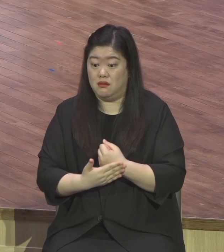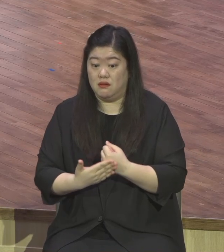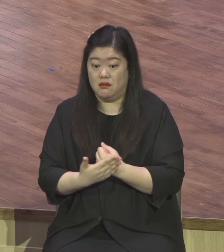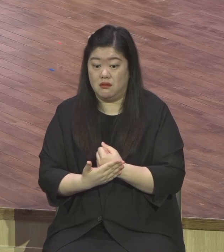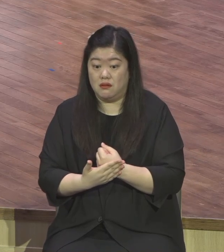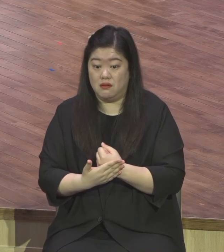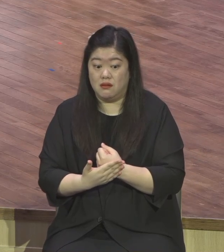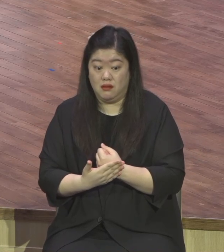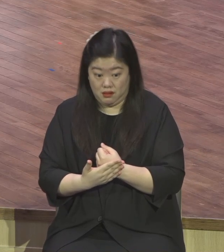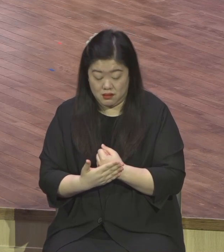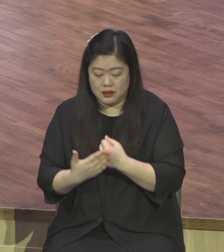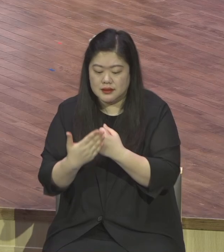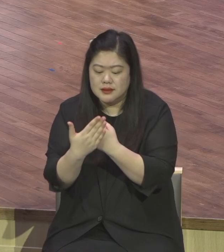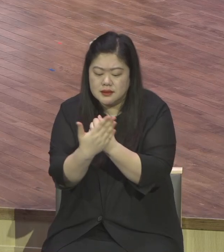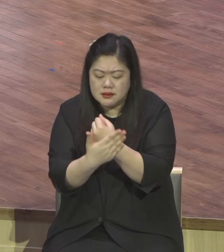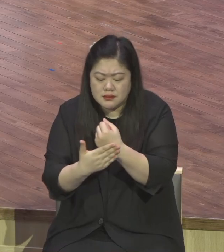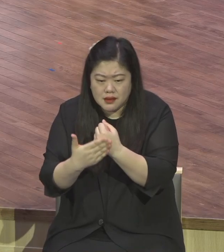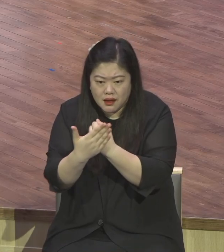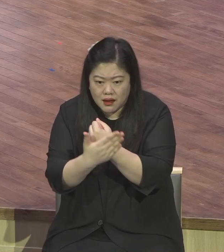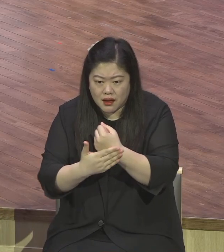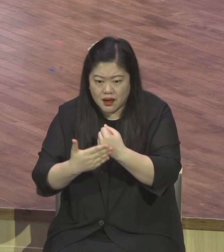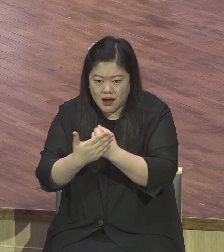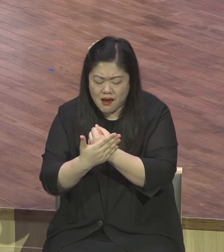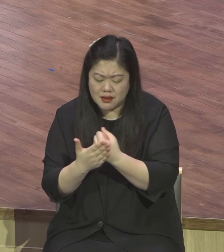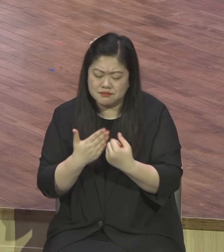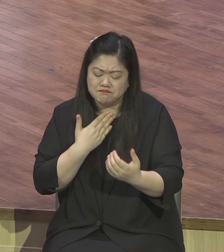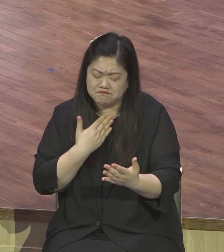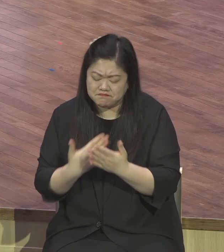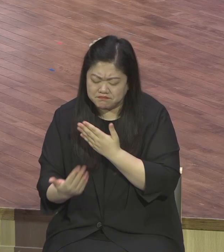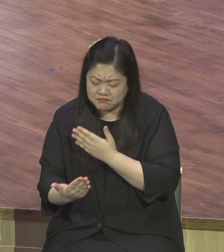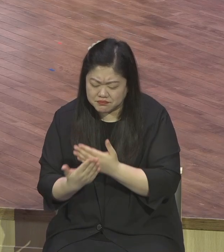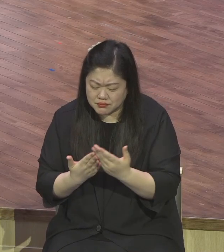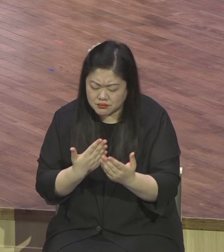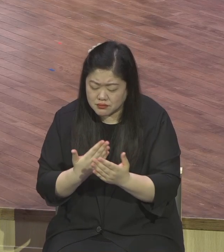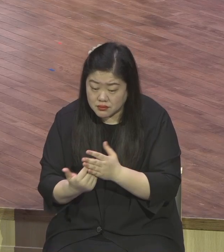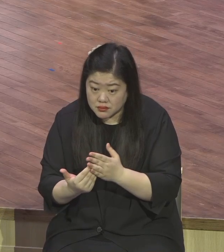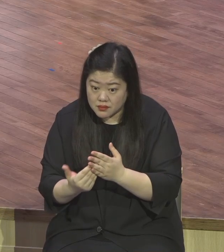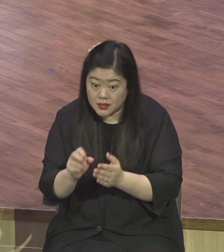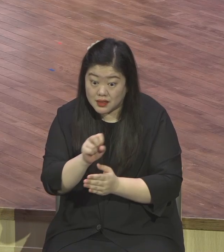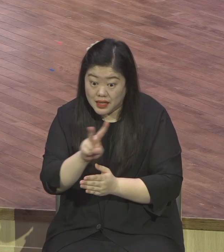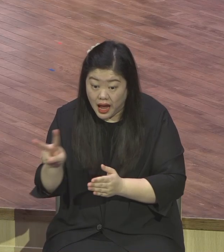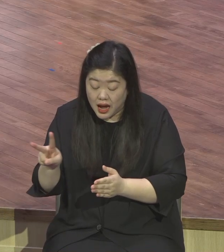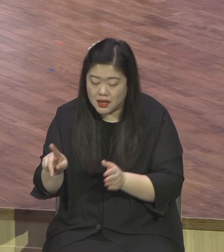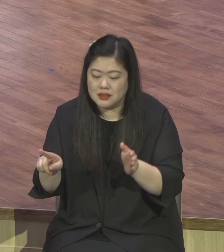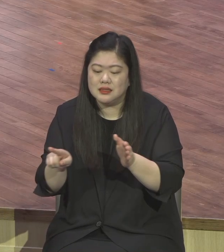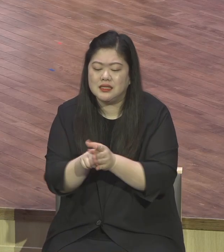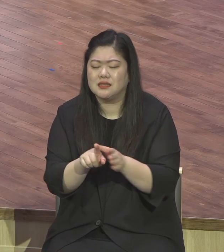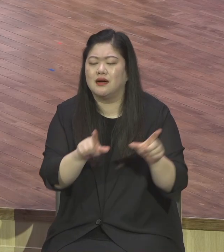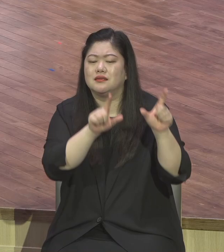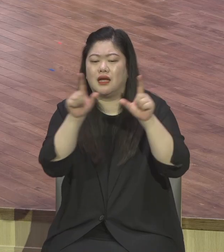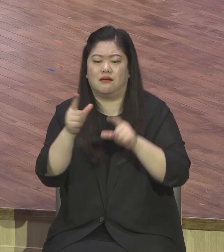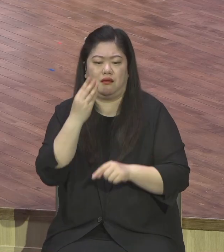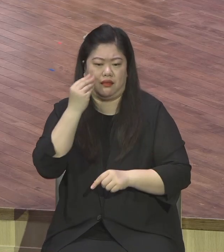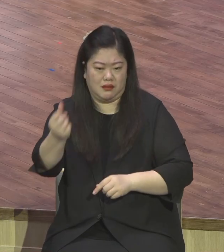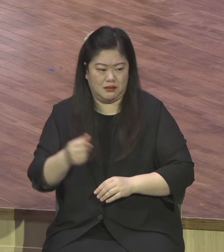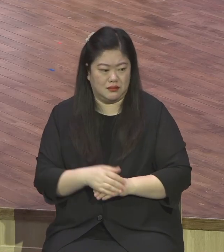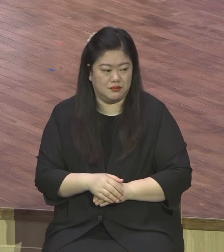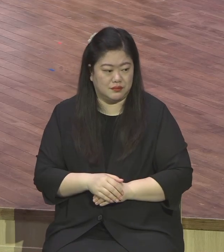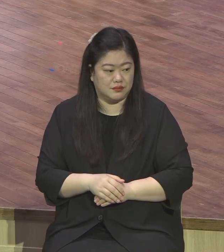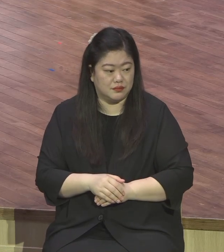고백을 하는 것이 진짜 신앙 고백이에요 나의 나든가 은혜다 찬양한다고